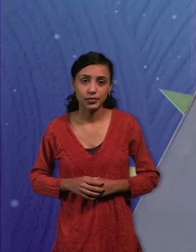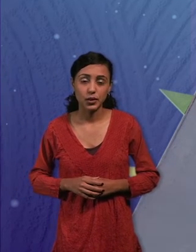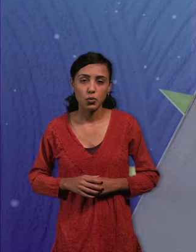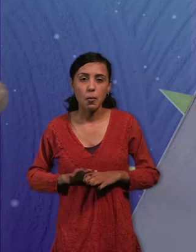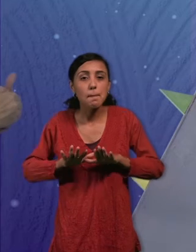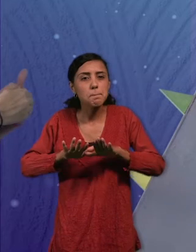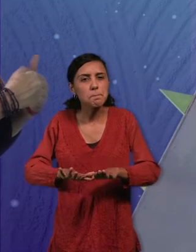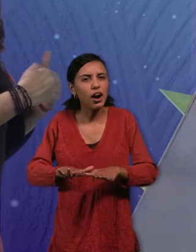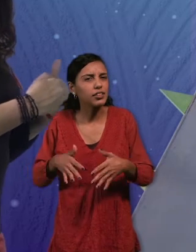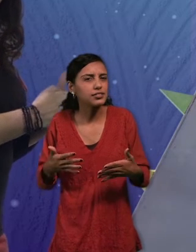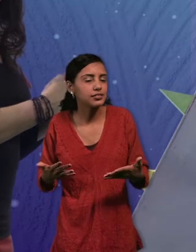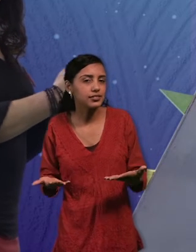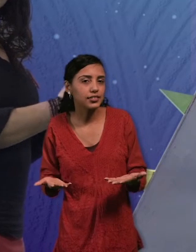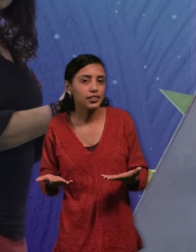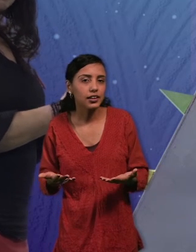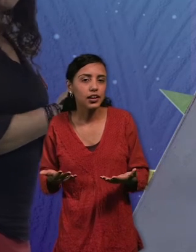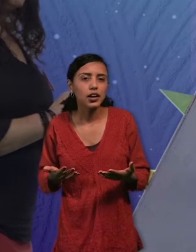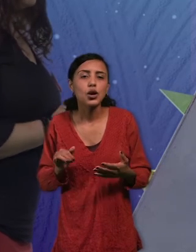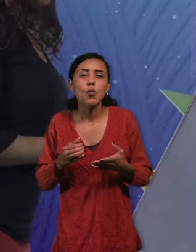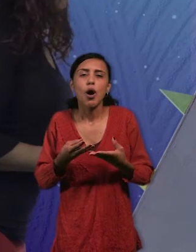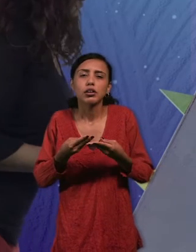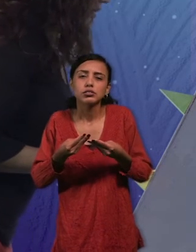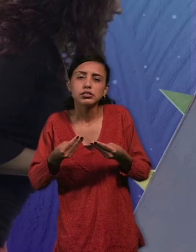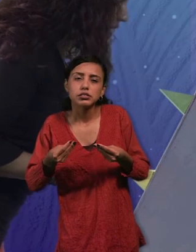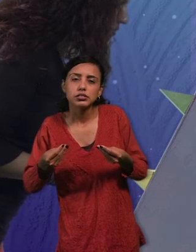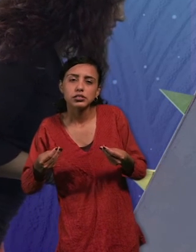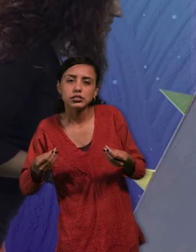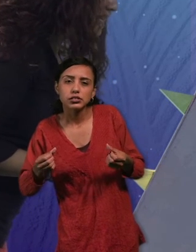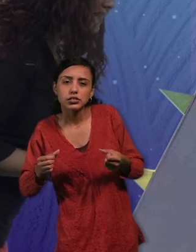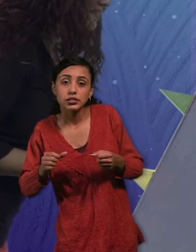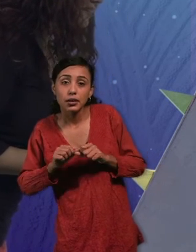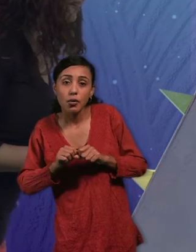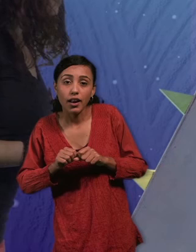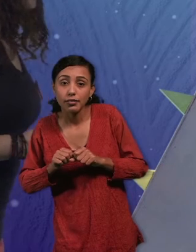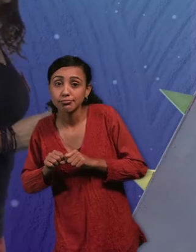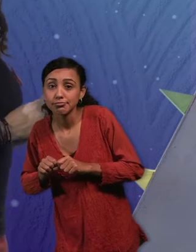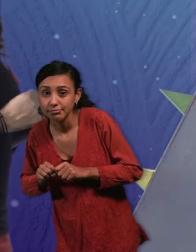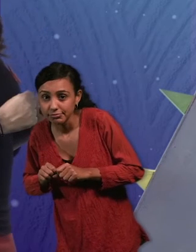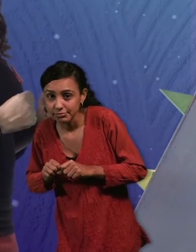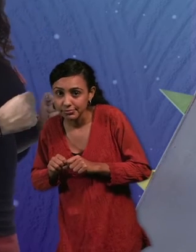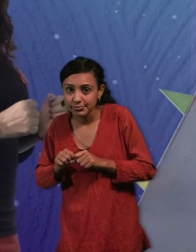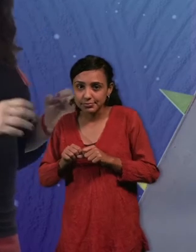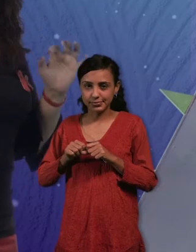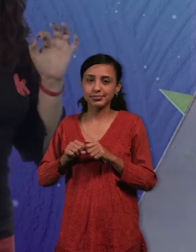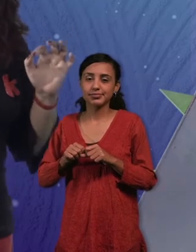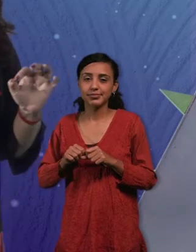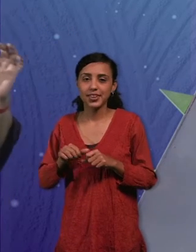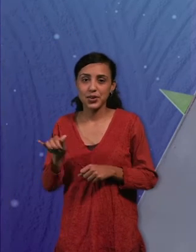pasa? La velocidad se vuelve a ser menor de nuevo, el carro se echa hacia adelante y recupera. Y así mismo